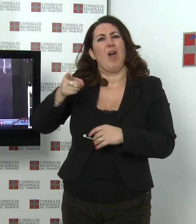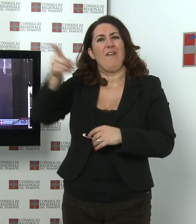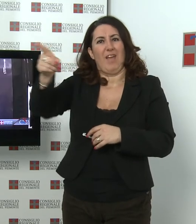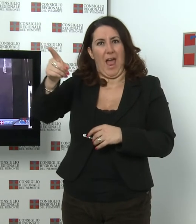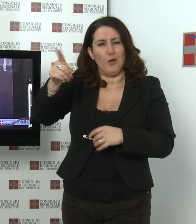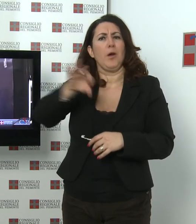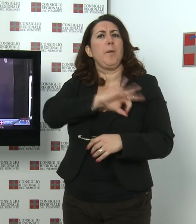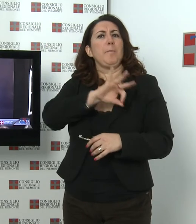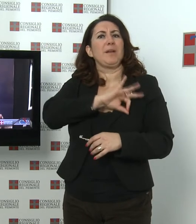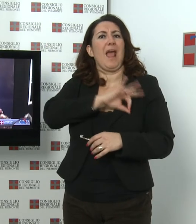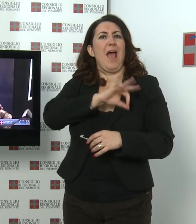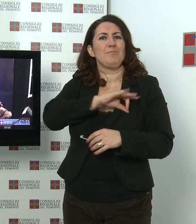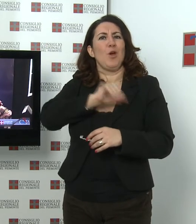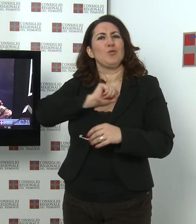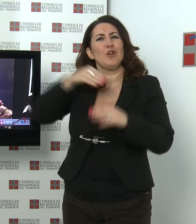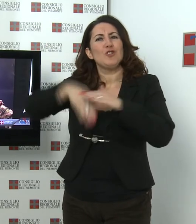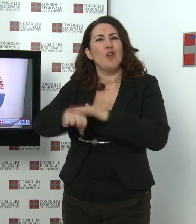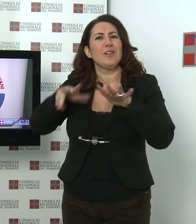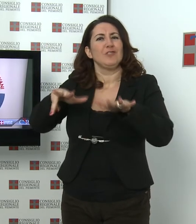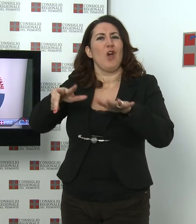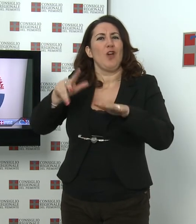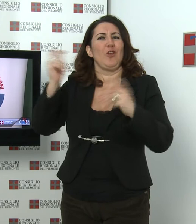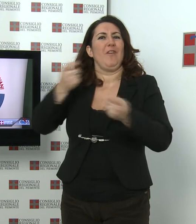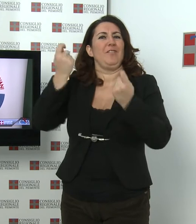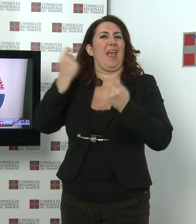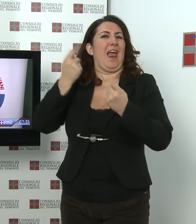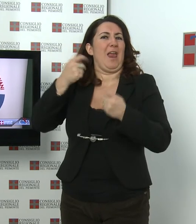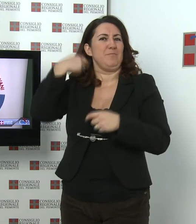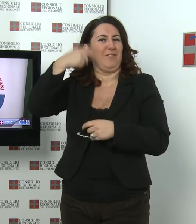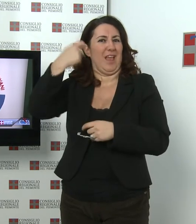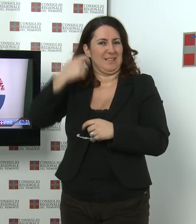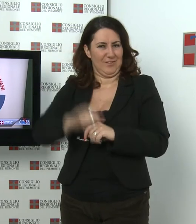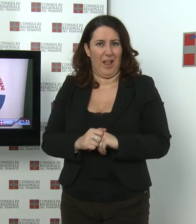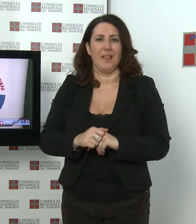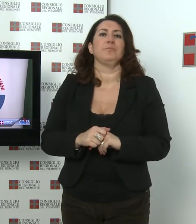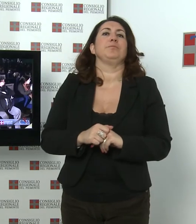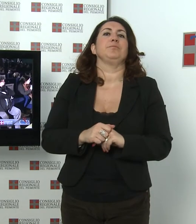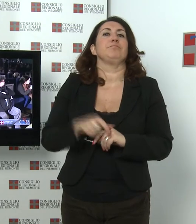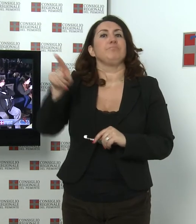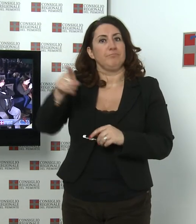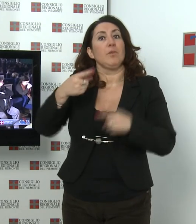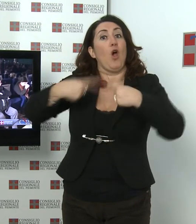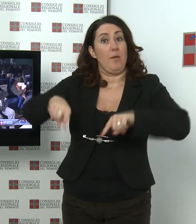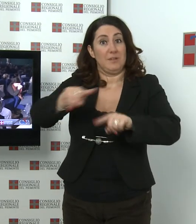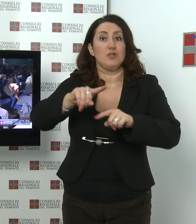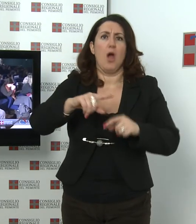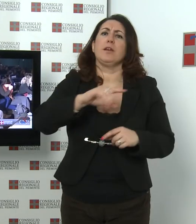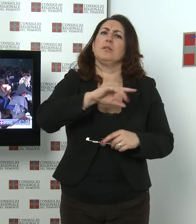'ambito del Sotto 18 Film Festival La consulta ha inoltre conferito menzioni a pari merito ad altri due film realizzati da